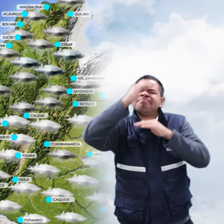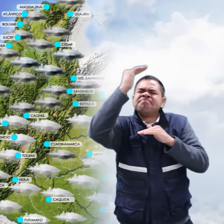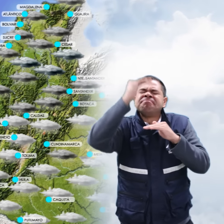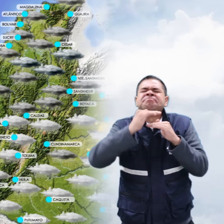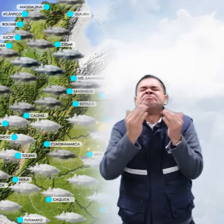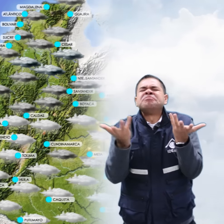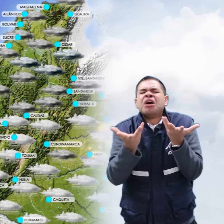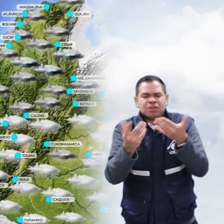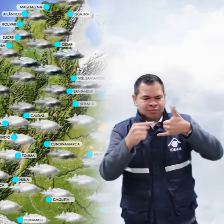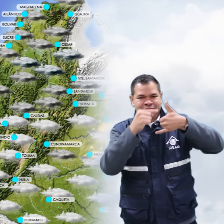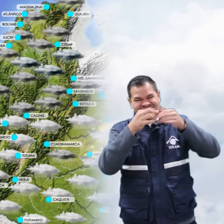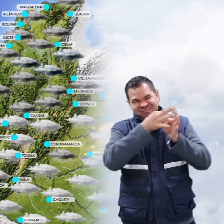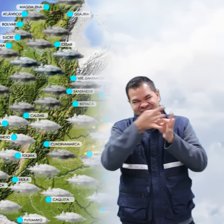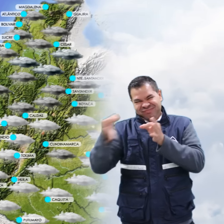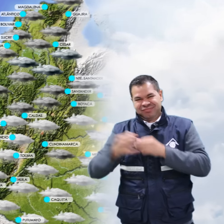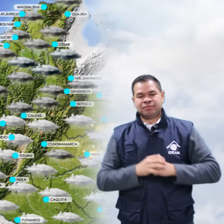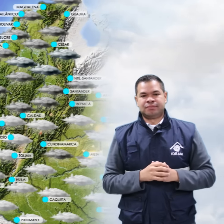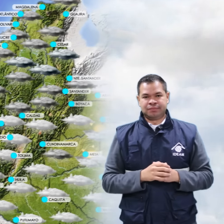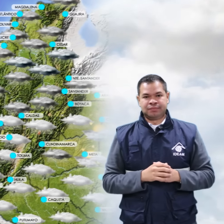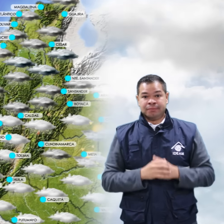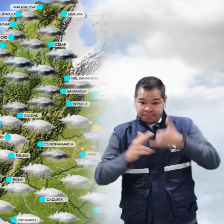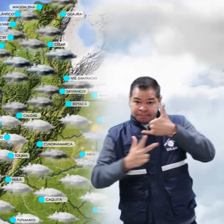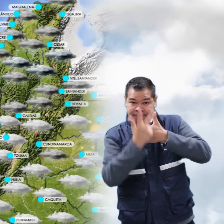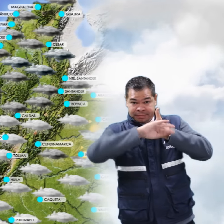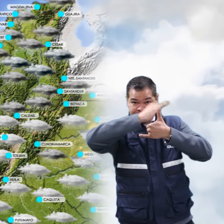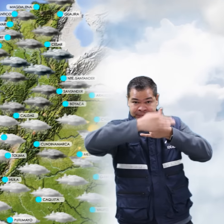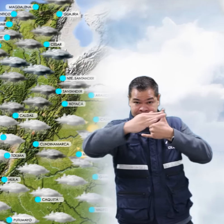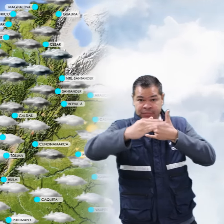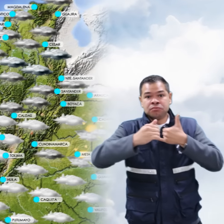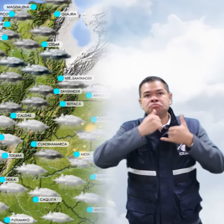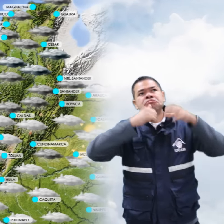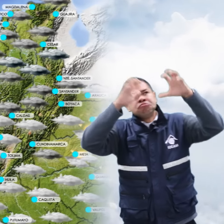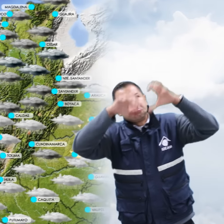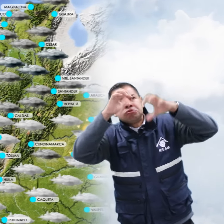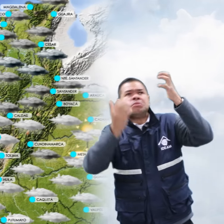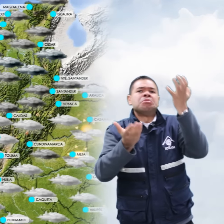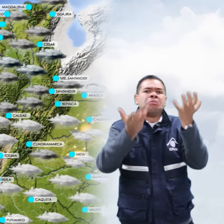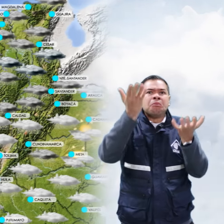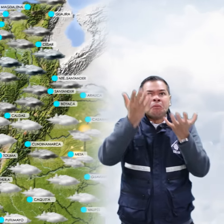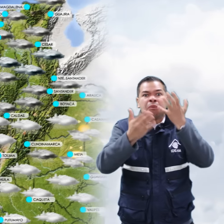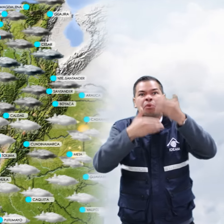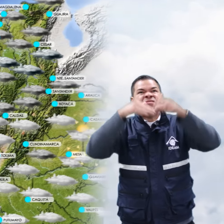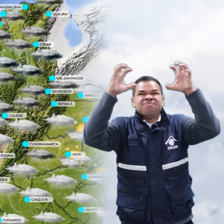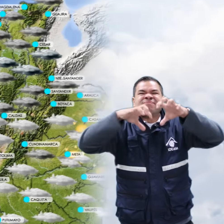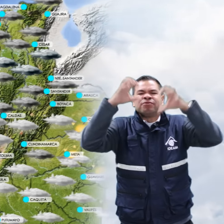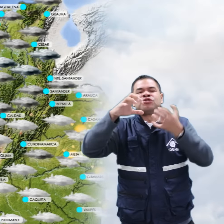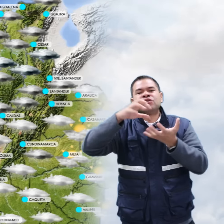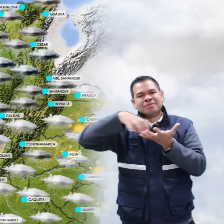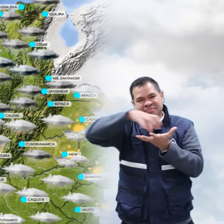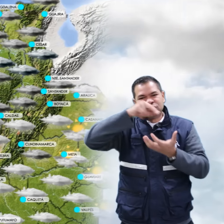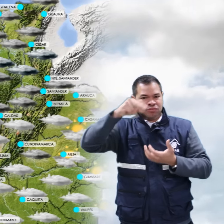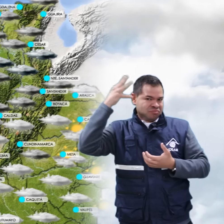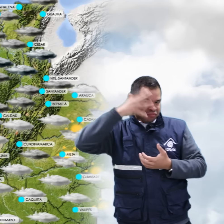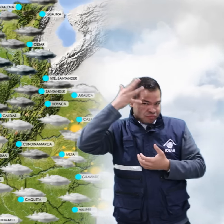para el resto de la región. En la región Andina, lluvias de carácter moderado fuerte hacia sectores de Los Santanderes, la